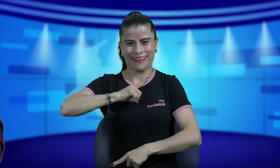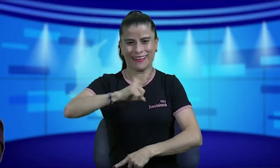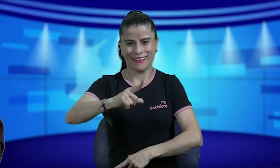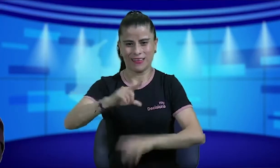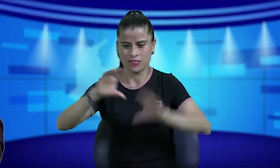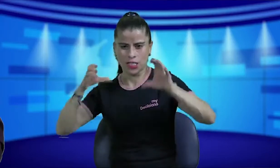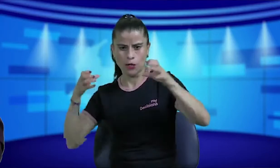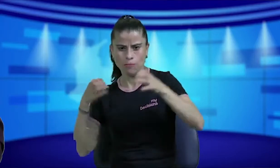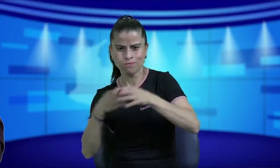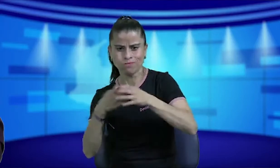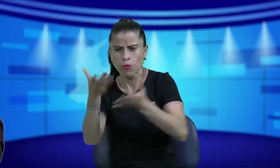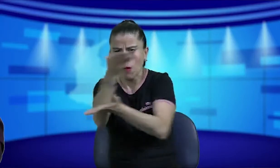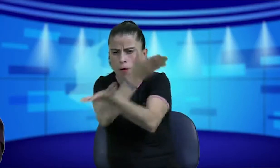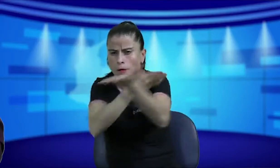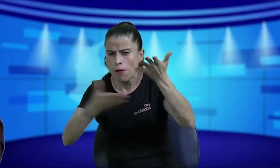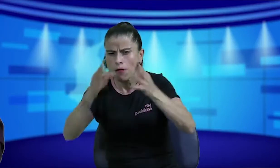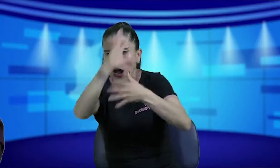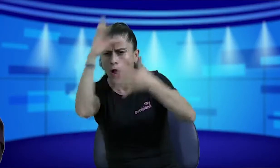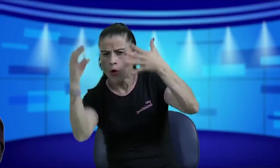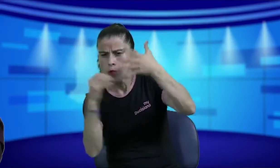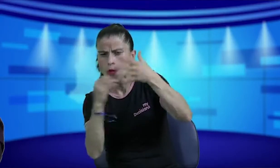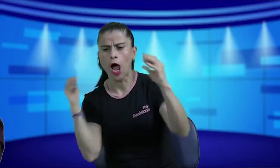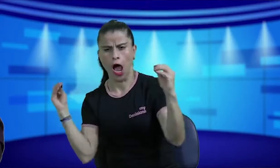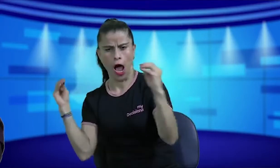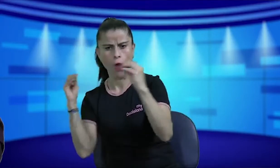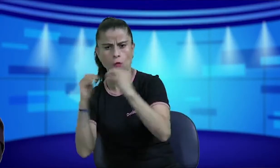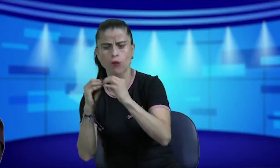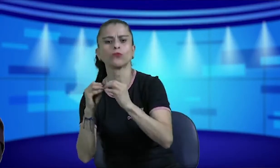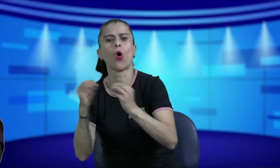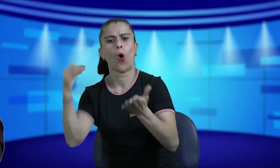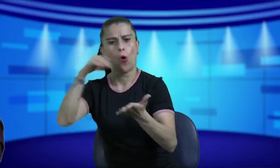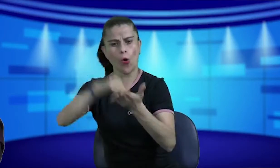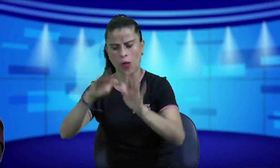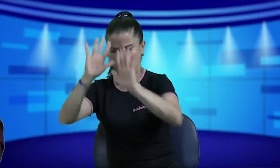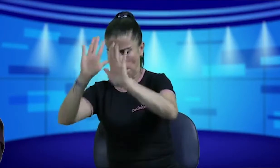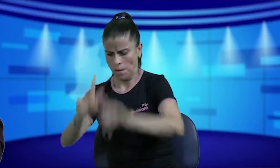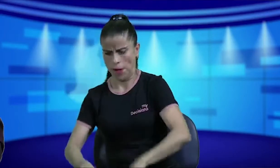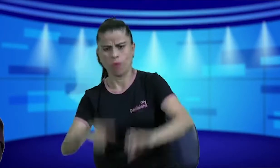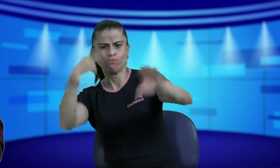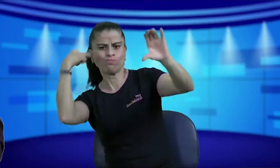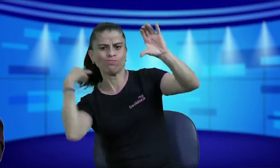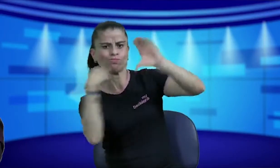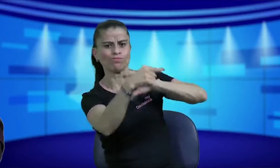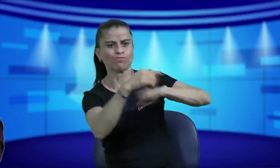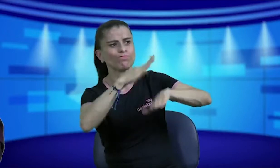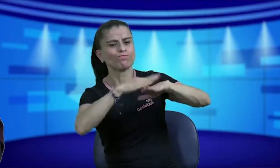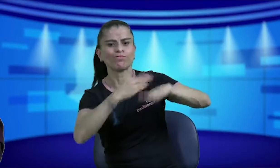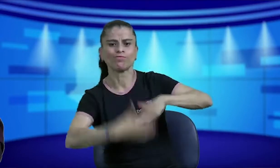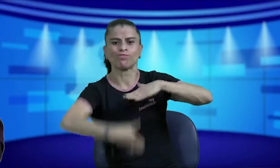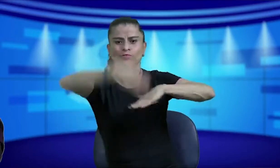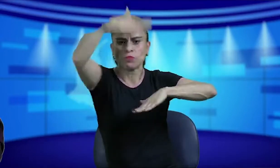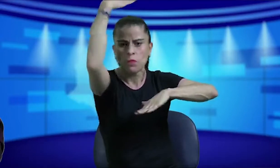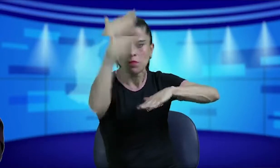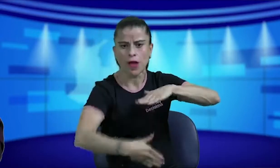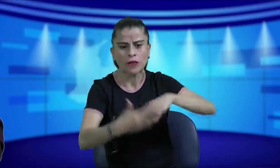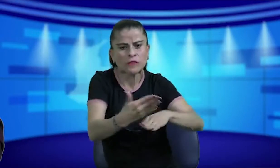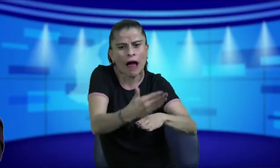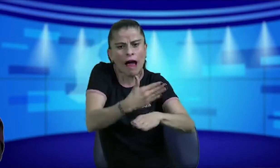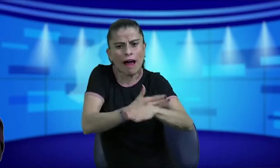dentro del comité del par o el comité de los líderes del plantón entonces también nos comunicamos y tenemos una fecha